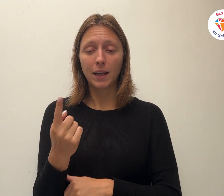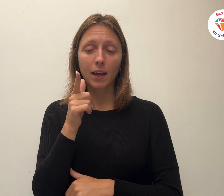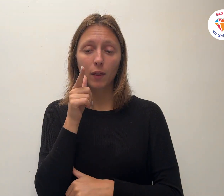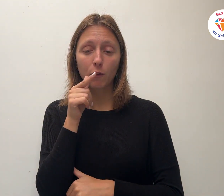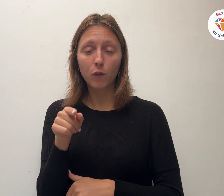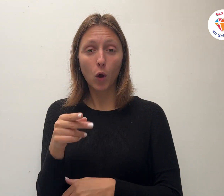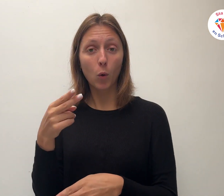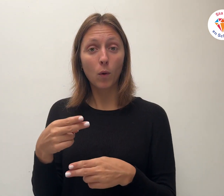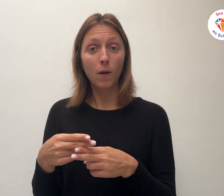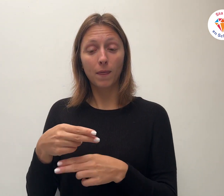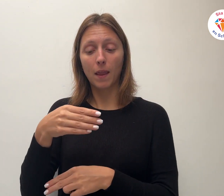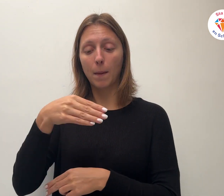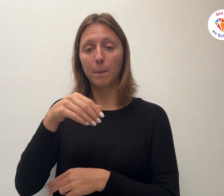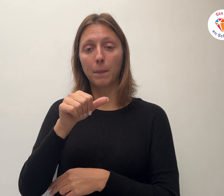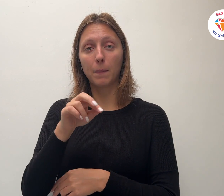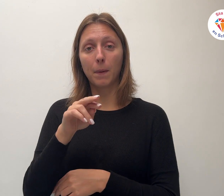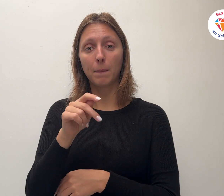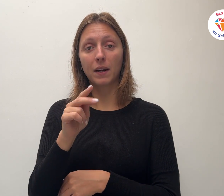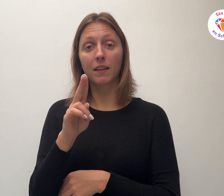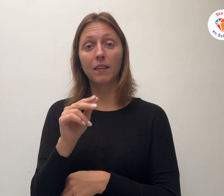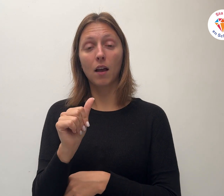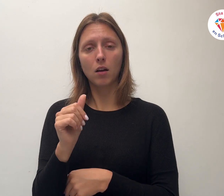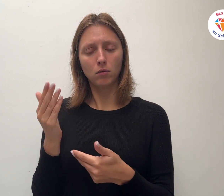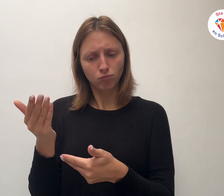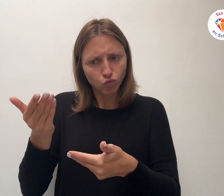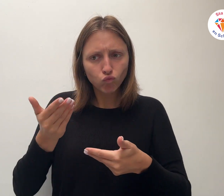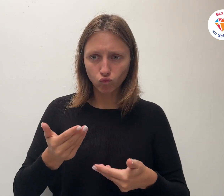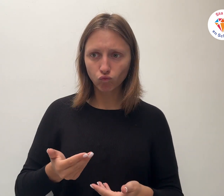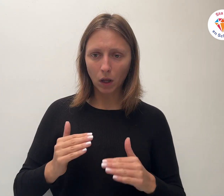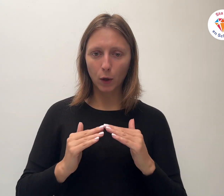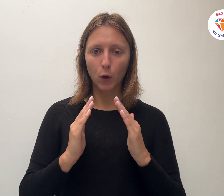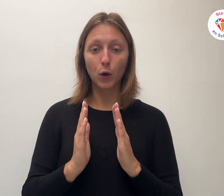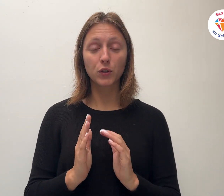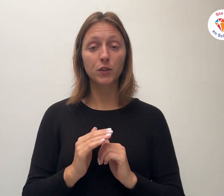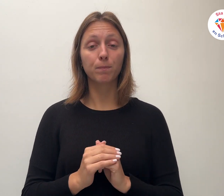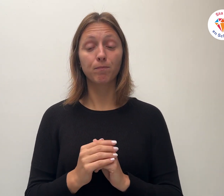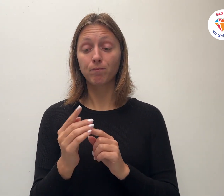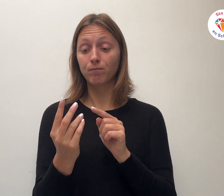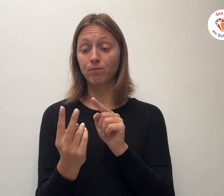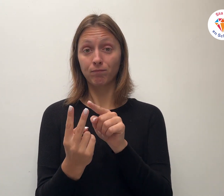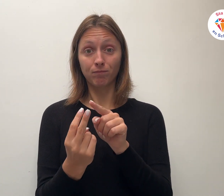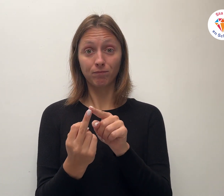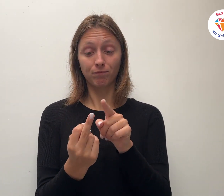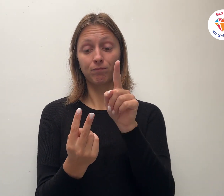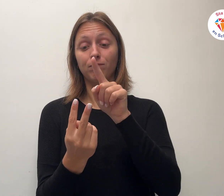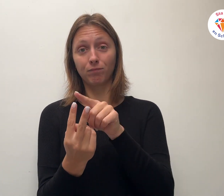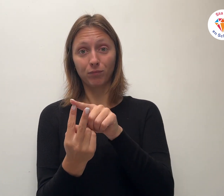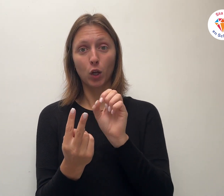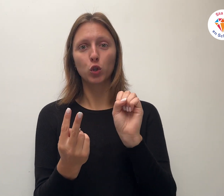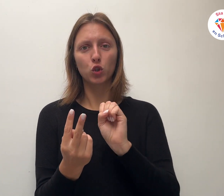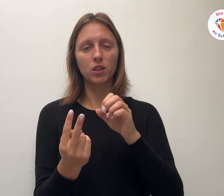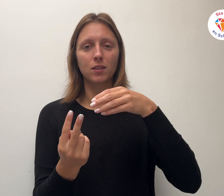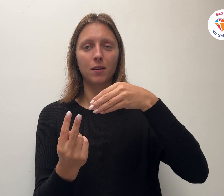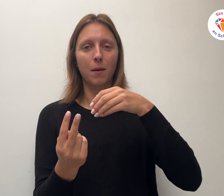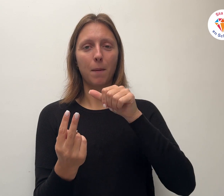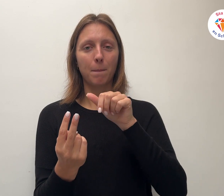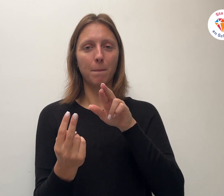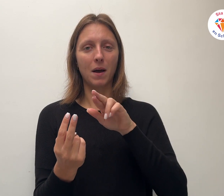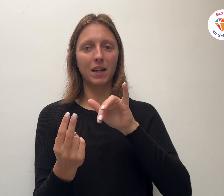ontving hem in haar huis. En zij had een zuster die Maria heette, die ook aan de voeten van Jezus zat